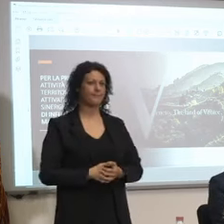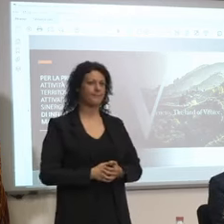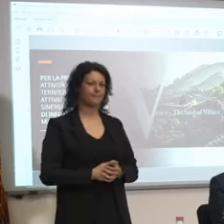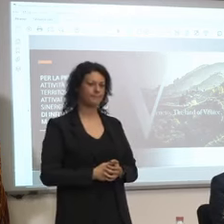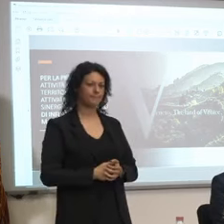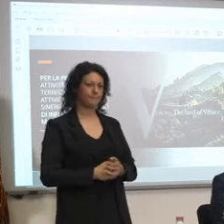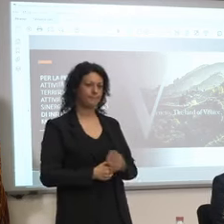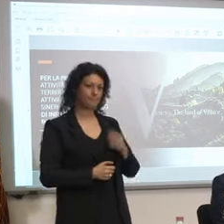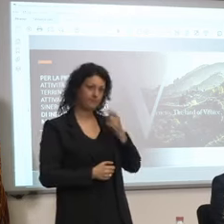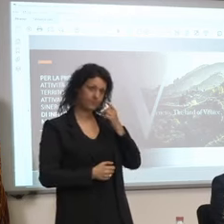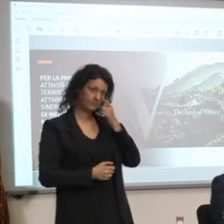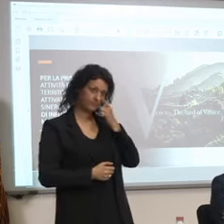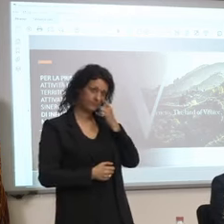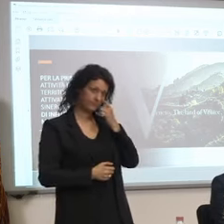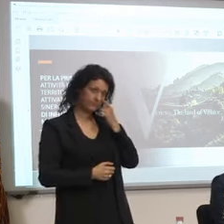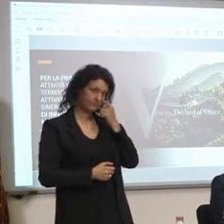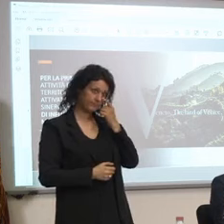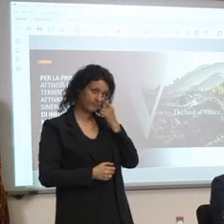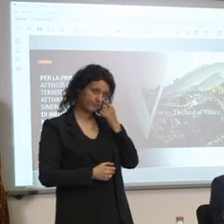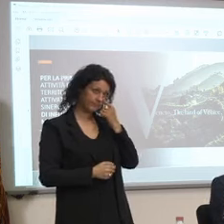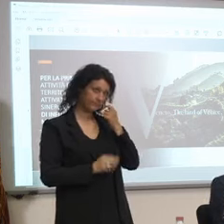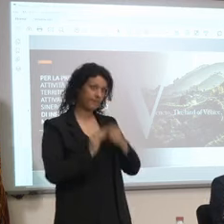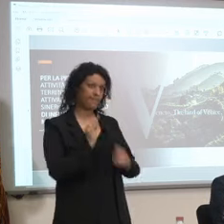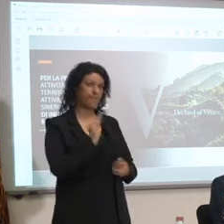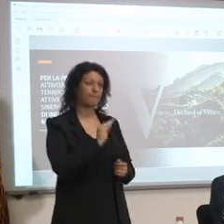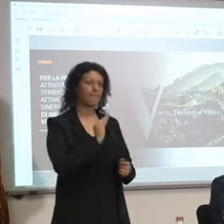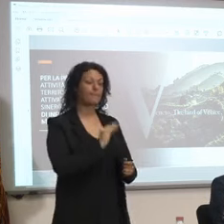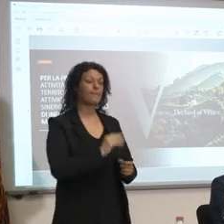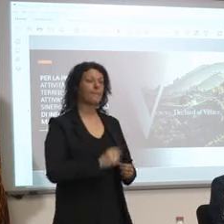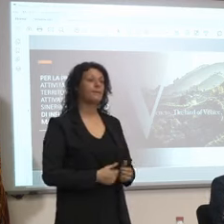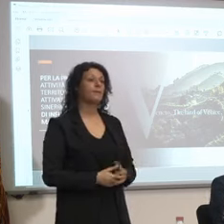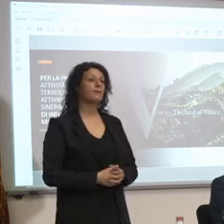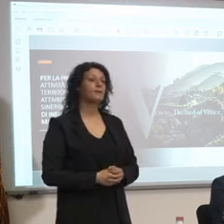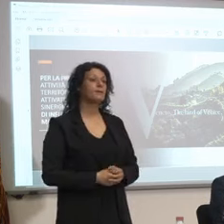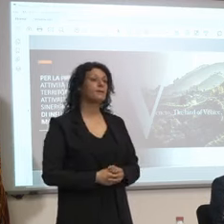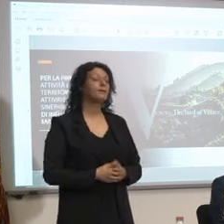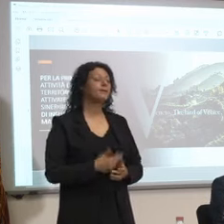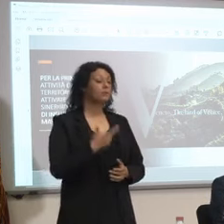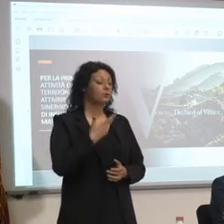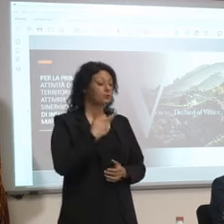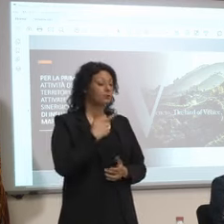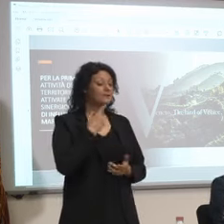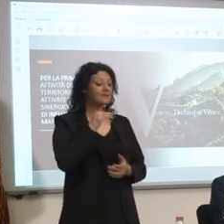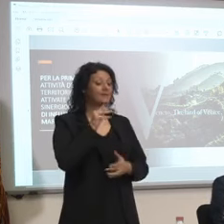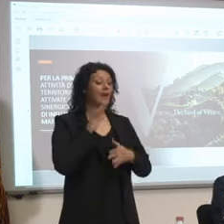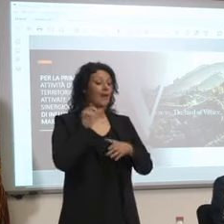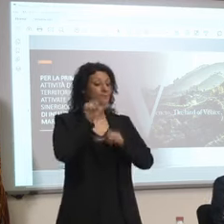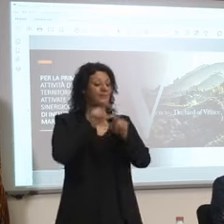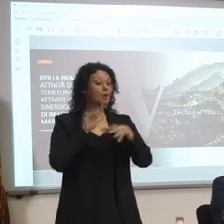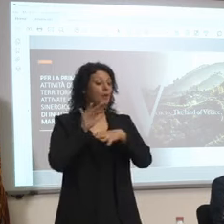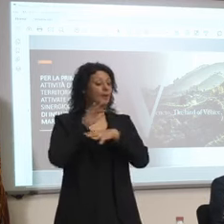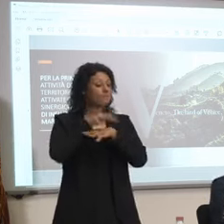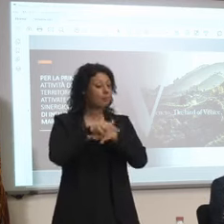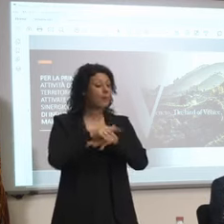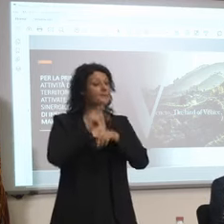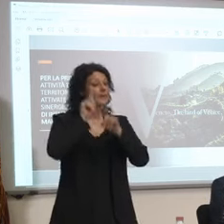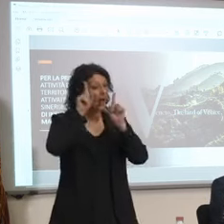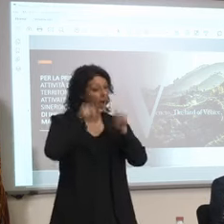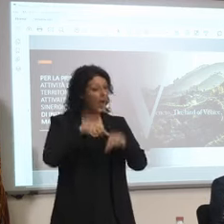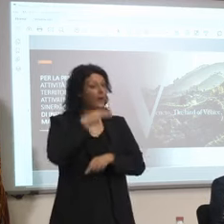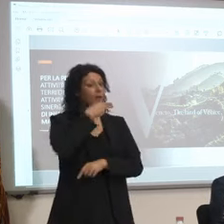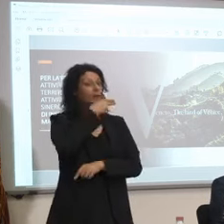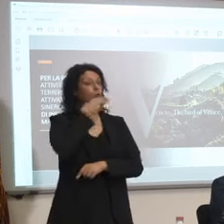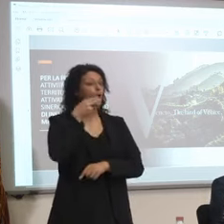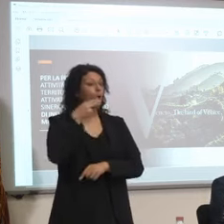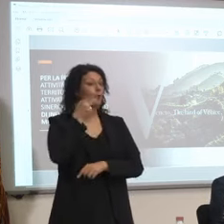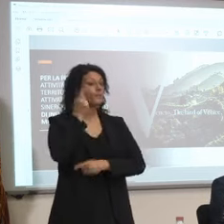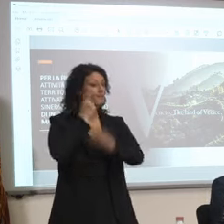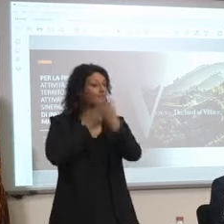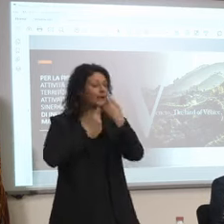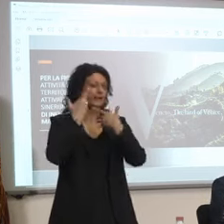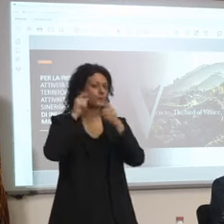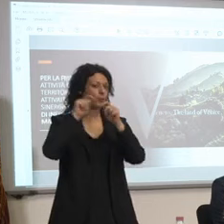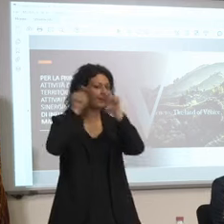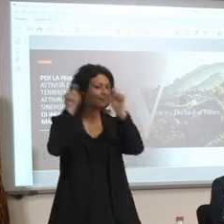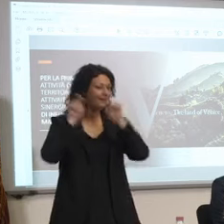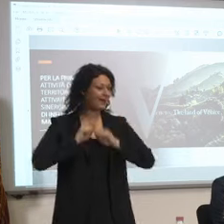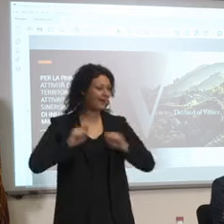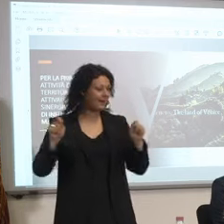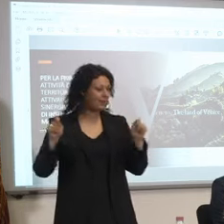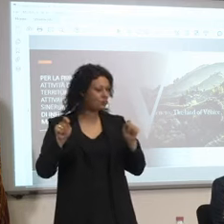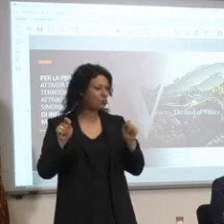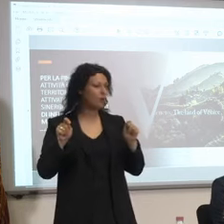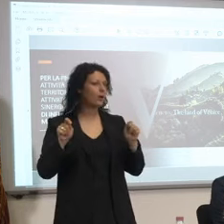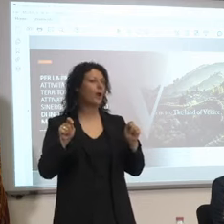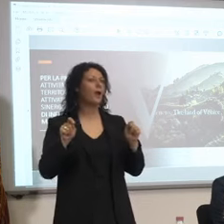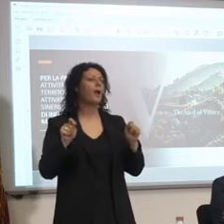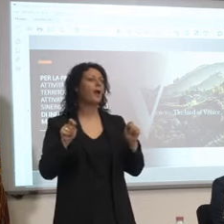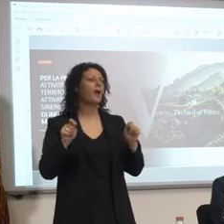precedenza con il presidente ci saranno anche dei nomi internazionali si si parlava di grossi nomi così come sogno proprio per